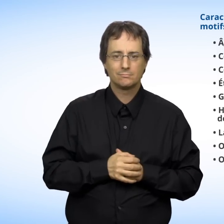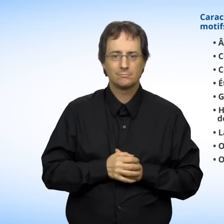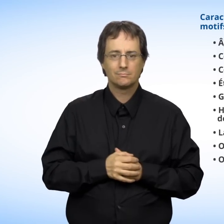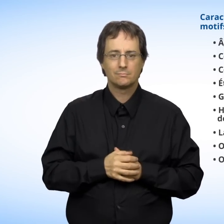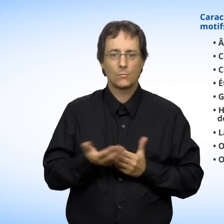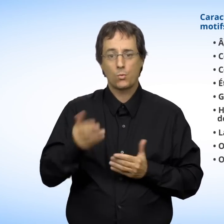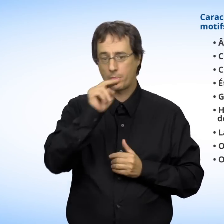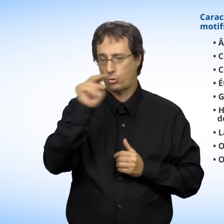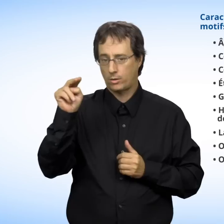ou nationale